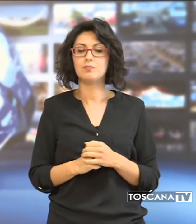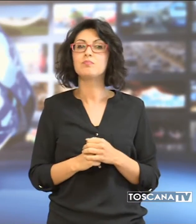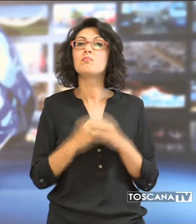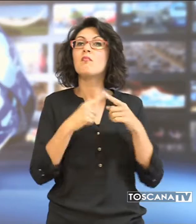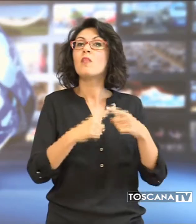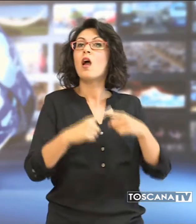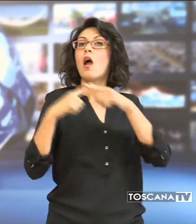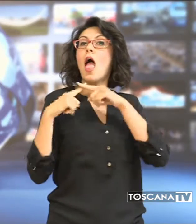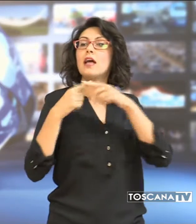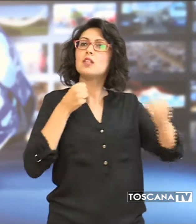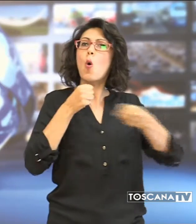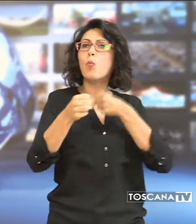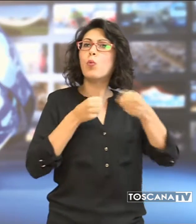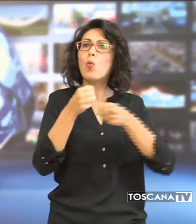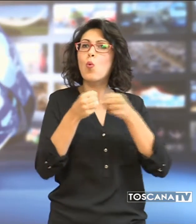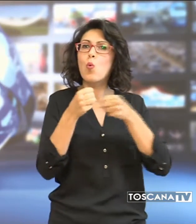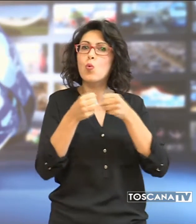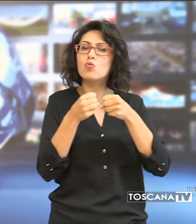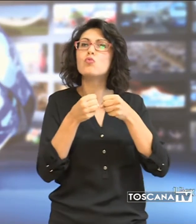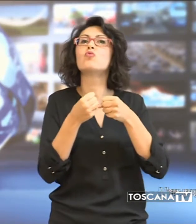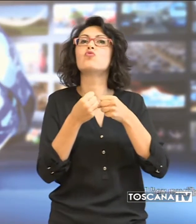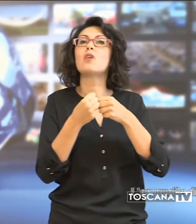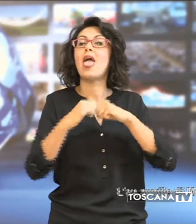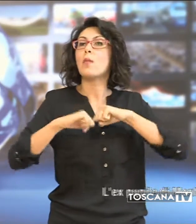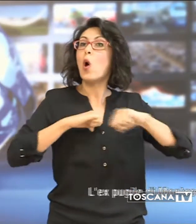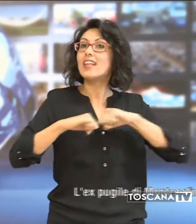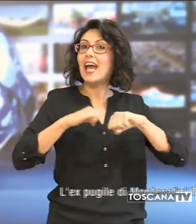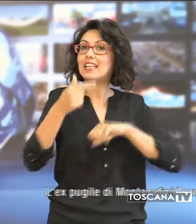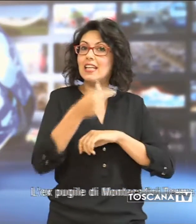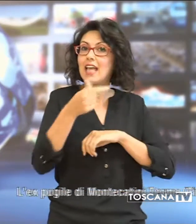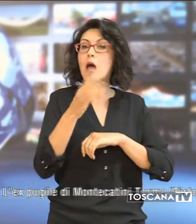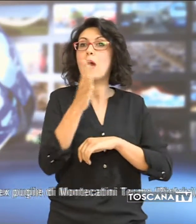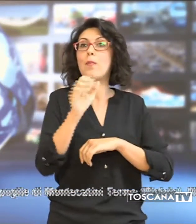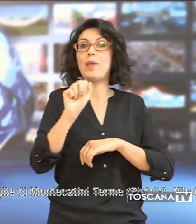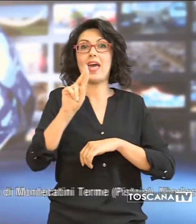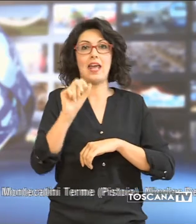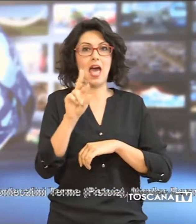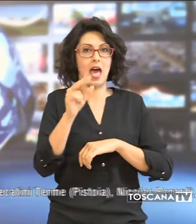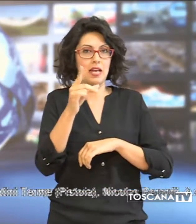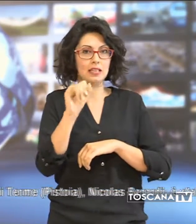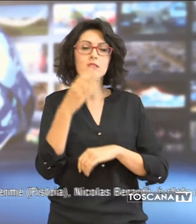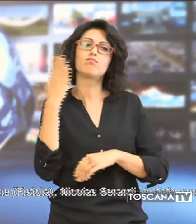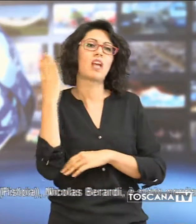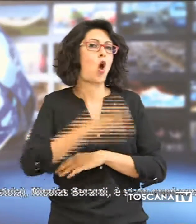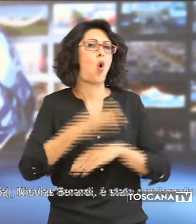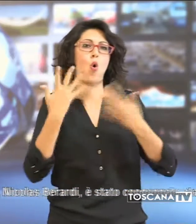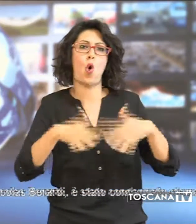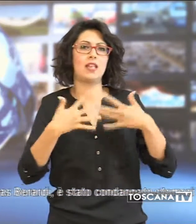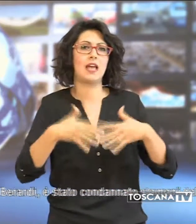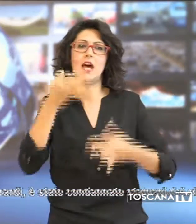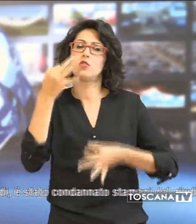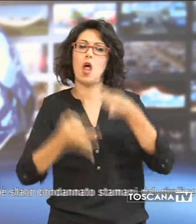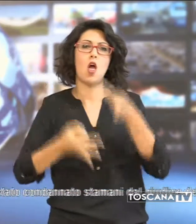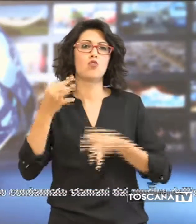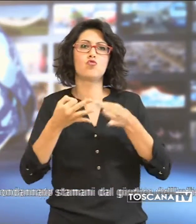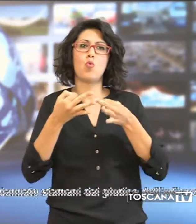'ex pugile di Montecatini Terme, Berardi, è stato condannato stamani dal giudice dell